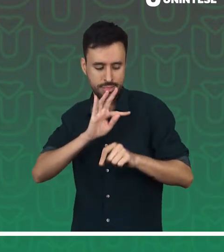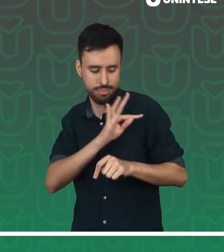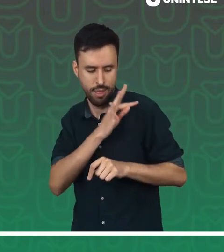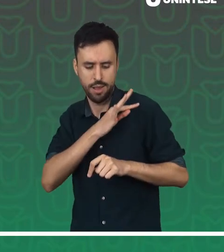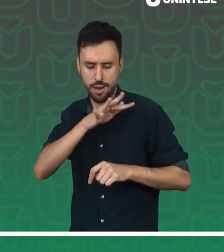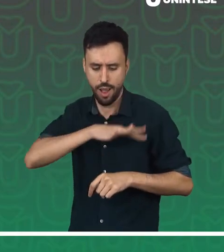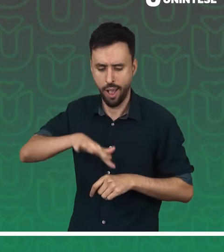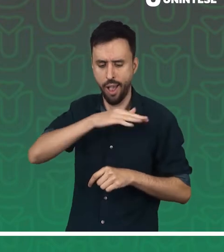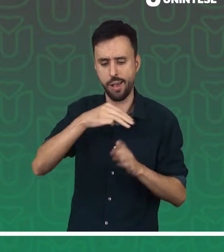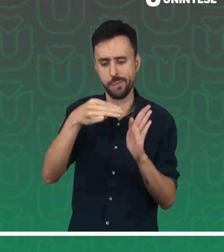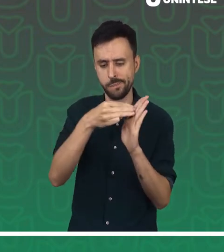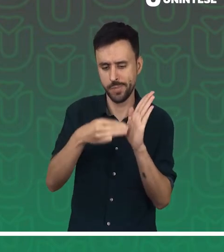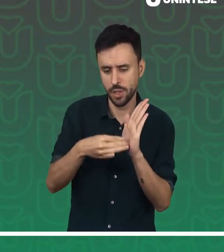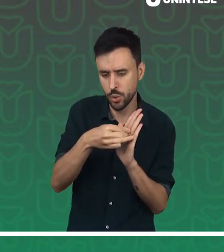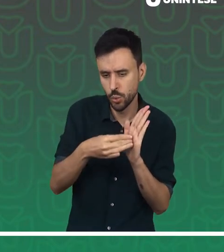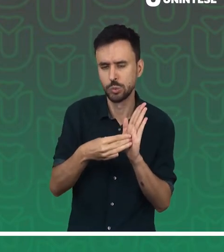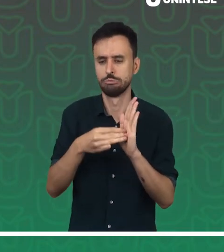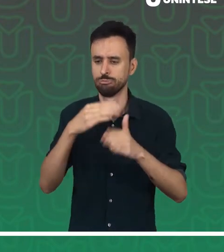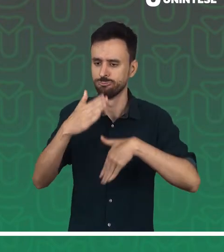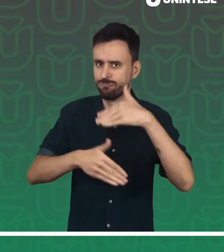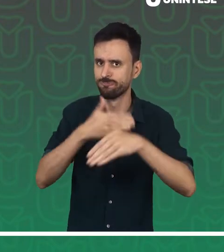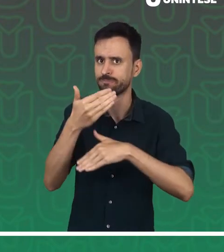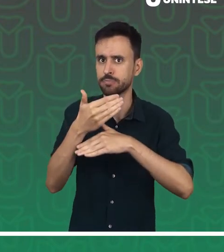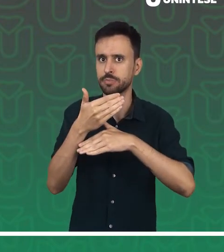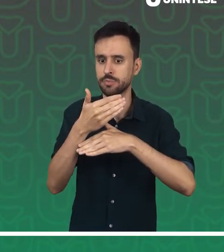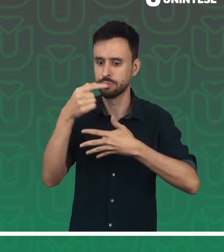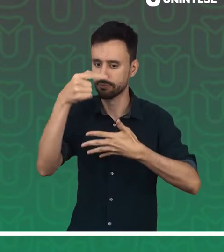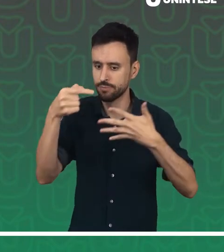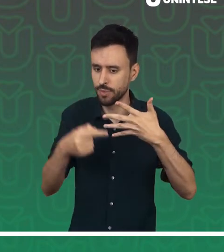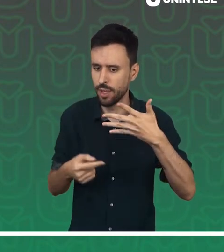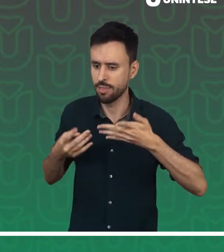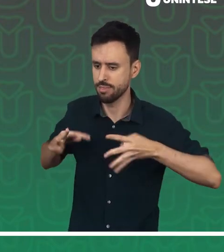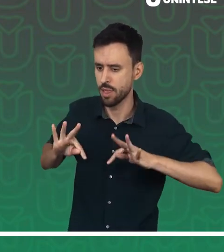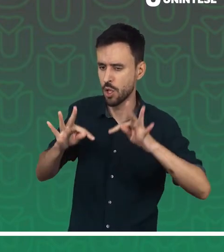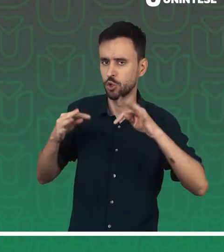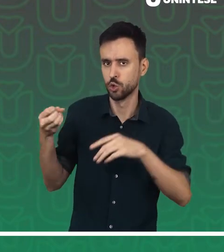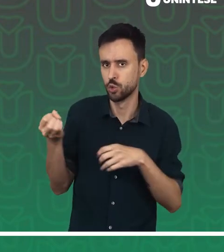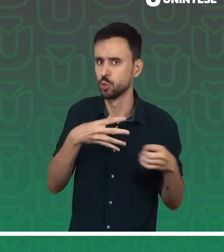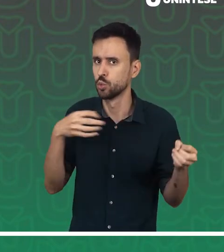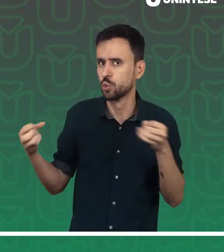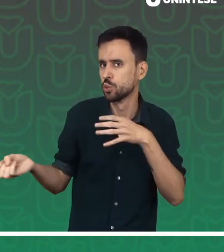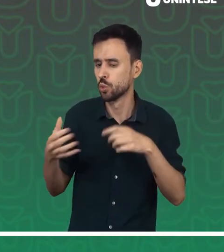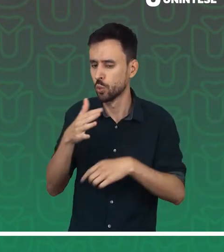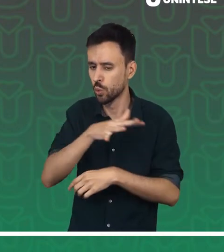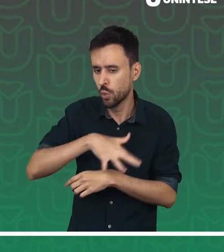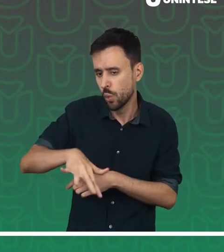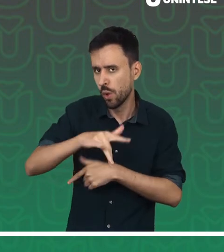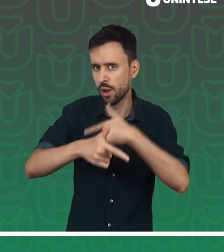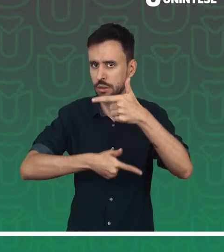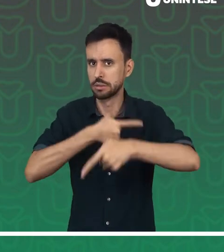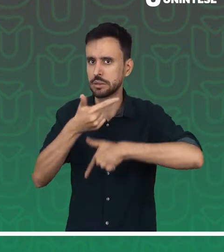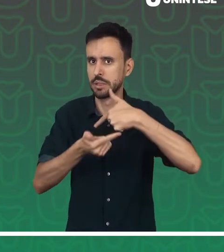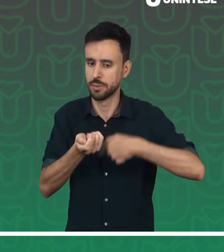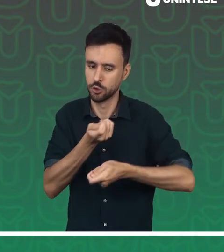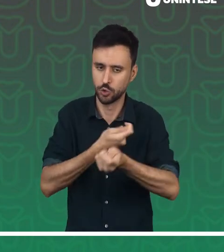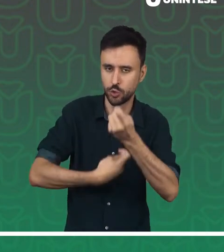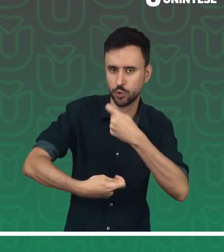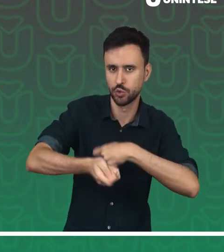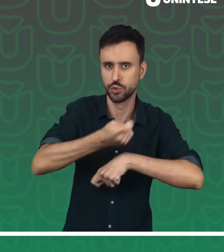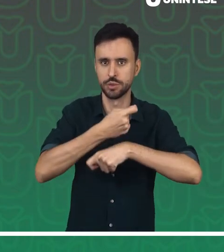de técnicas, metodologias, recursos e novas tecnologias aplicadas ao trabalho de gerenciamento de